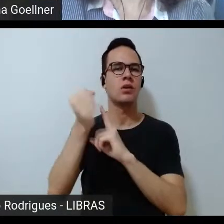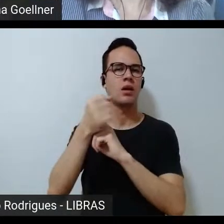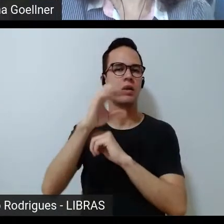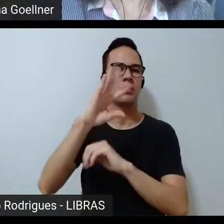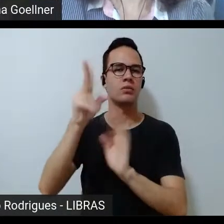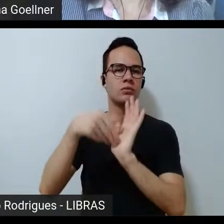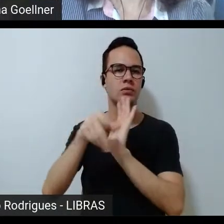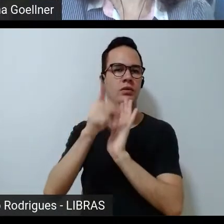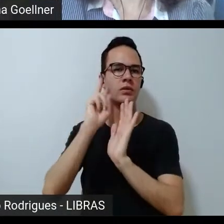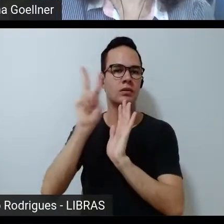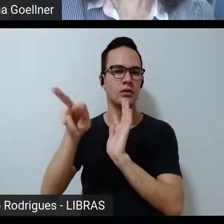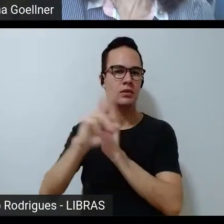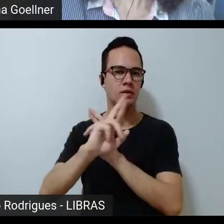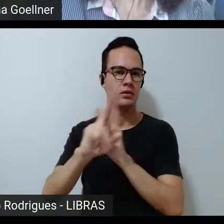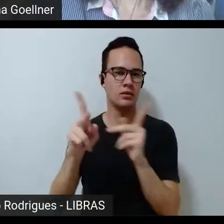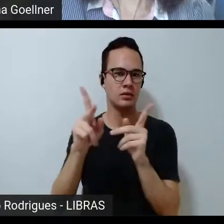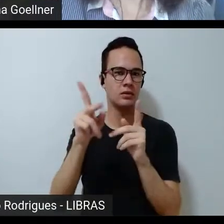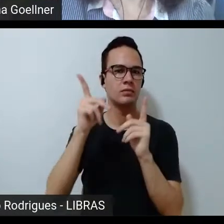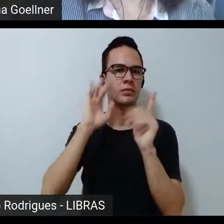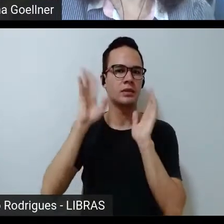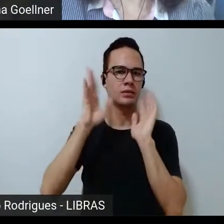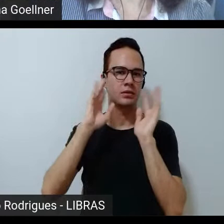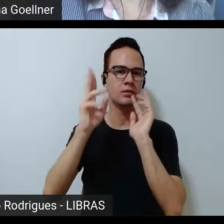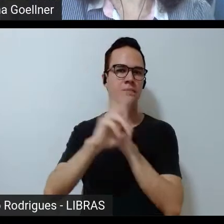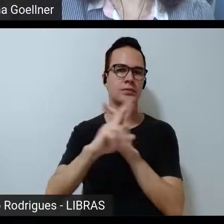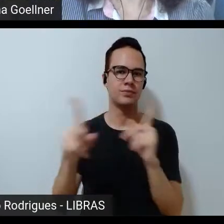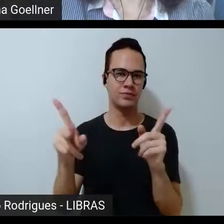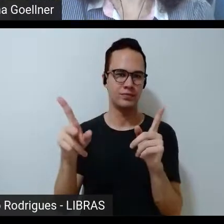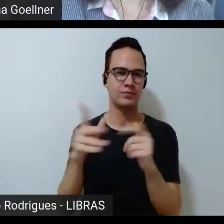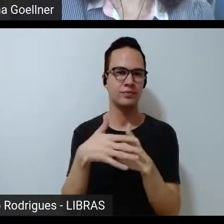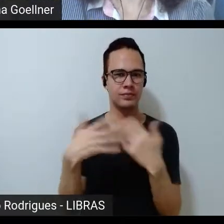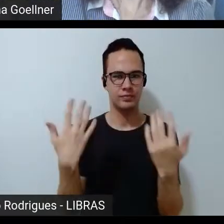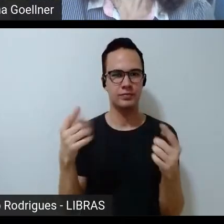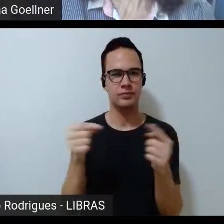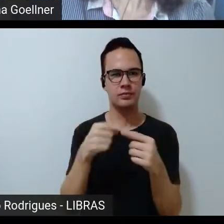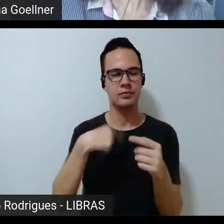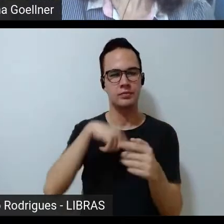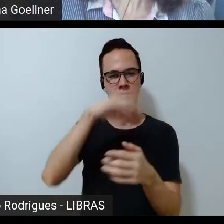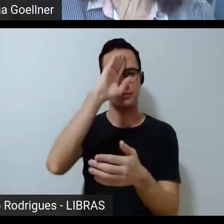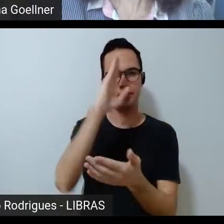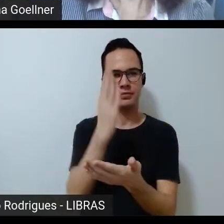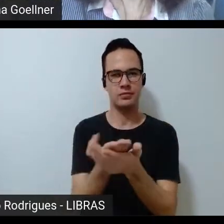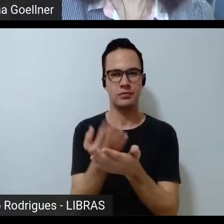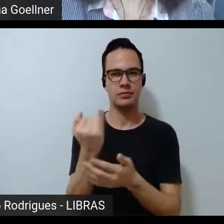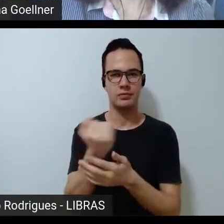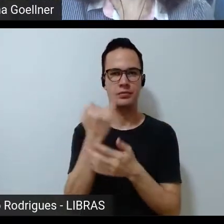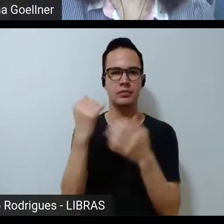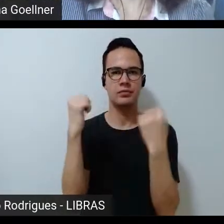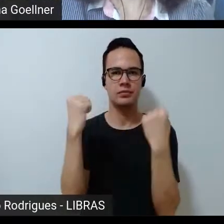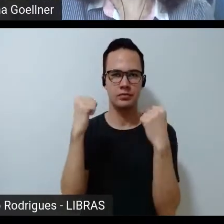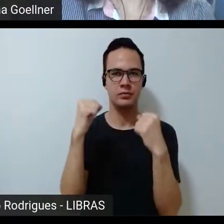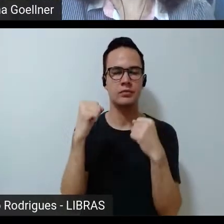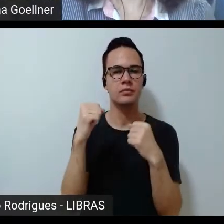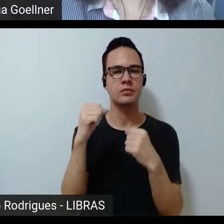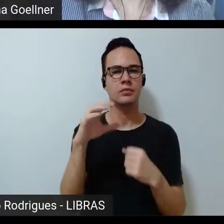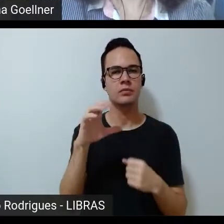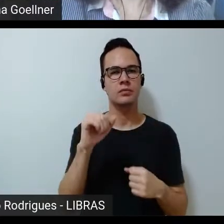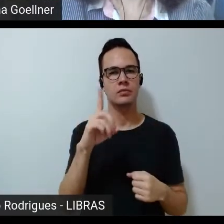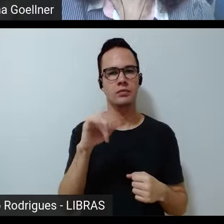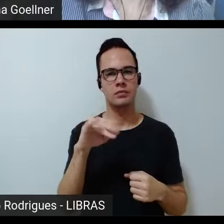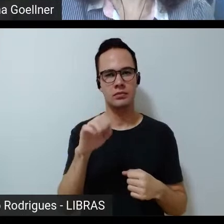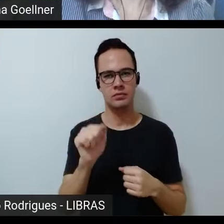veja de outras formas, se pense de outras formas. E é nesse sentido que eu acredito que a importância da academia, gente. A nossa